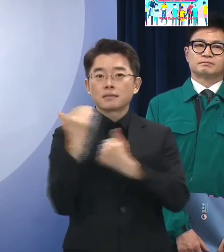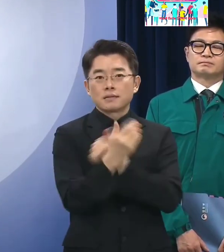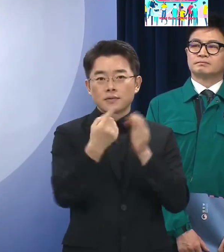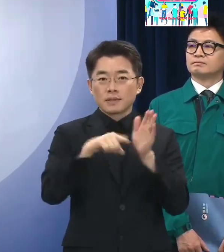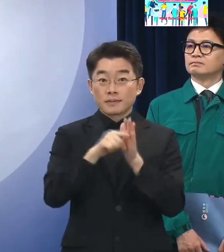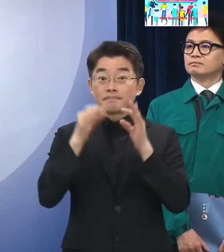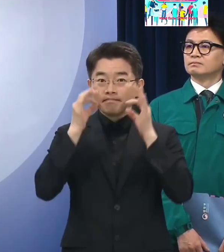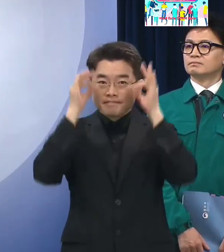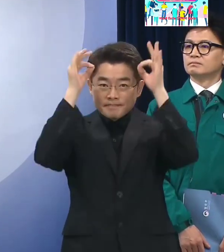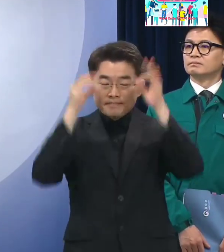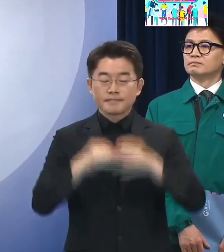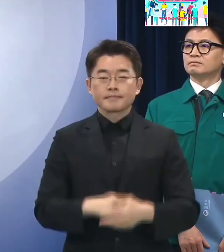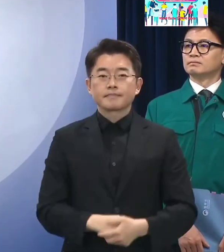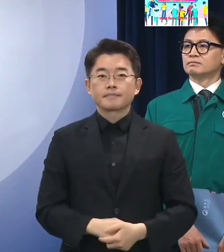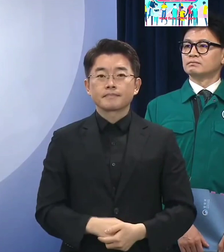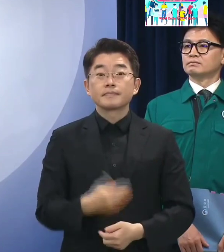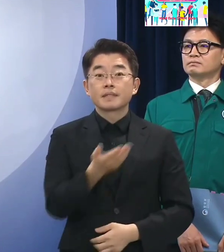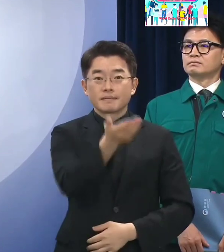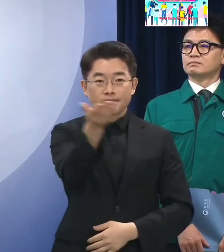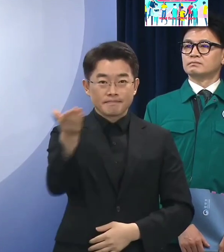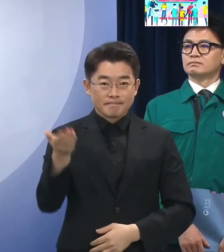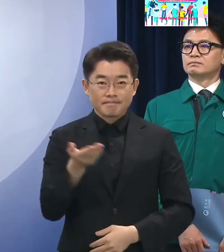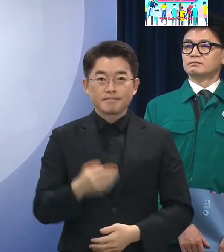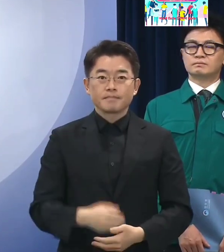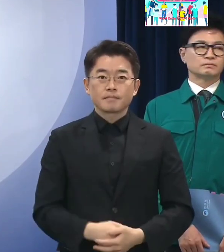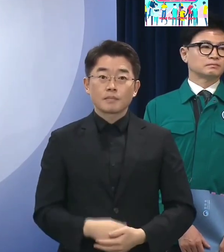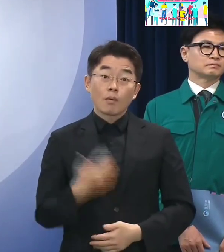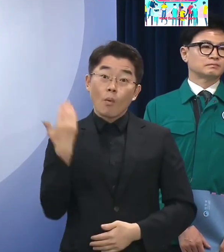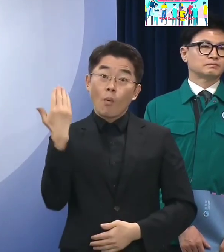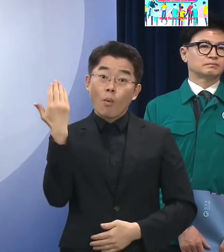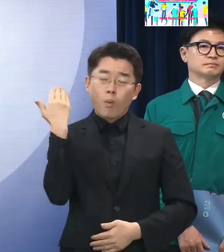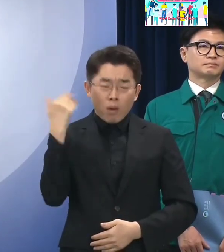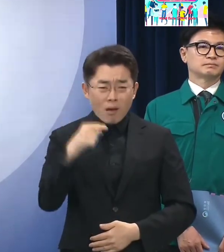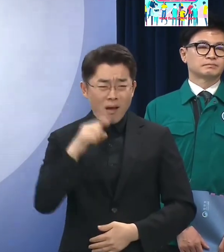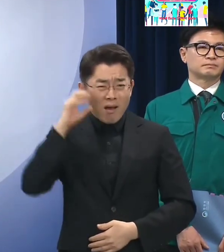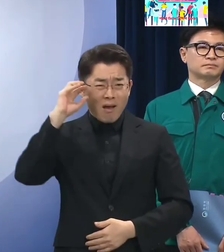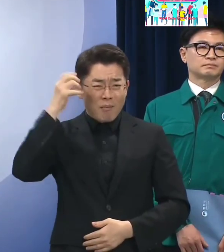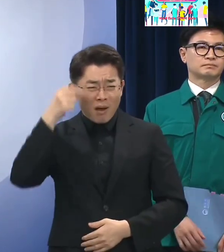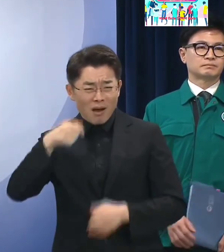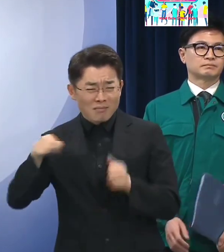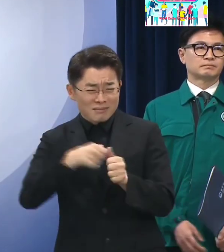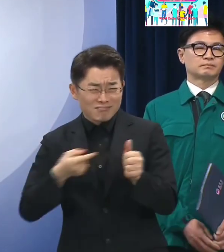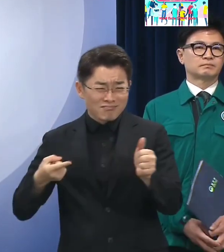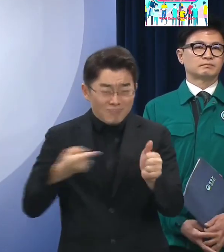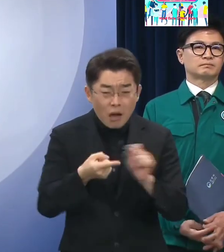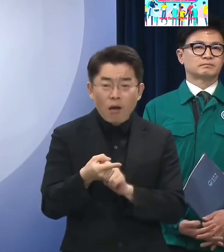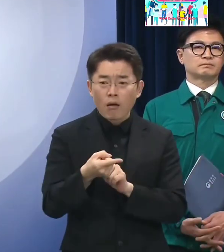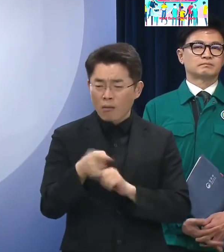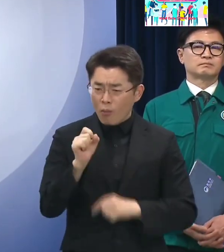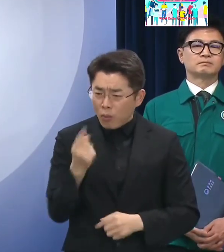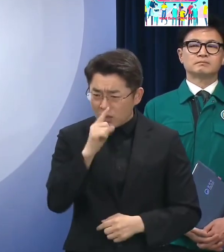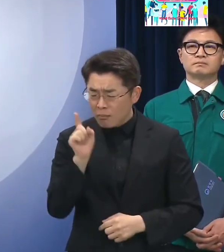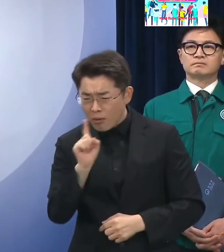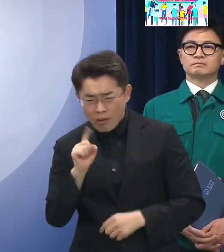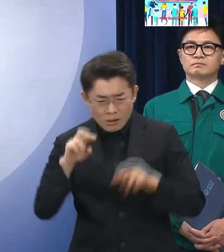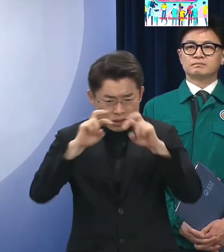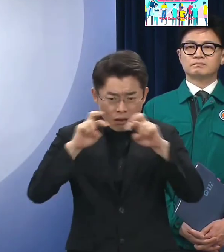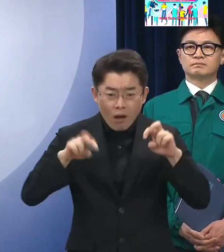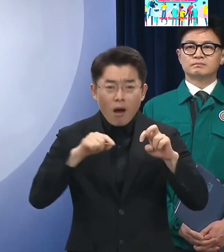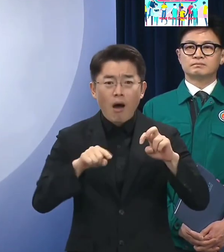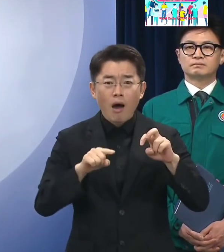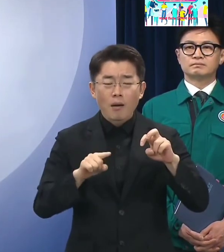노력하겠습니다 국민 여러분, 최근 발생한 이상동기 범죄의 원인에 대해 여러 진단과